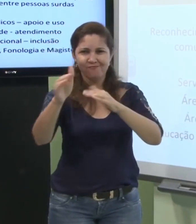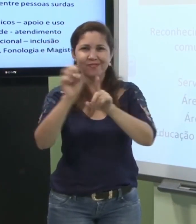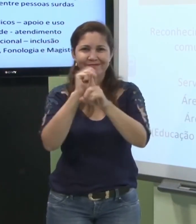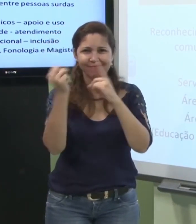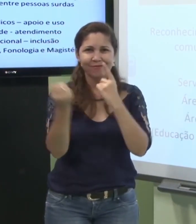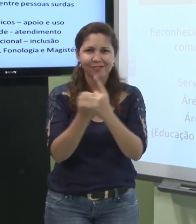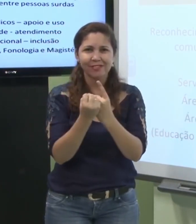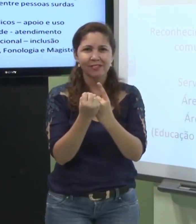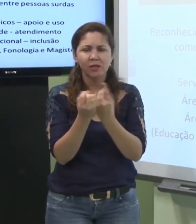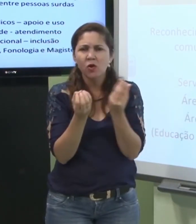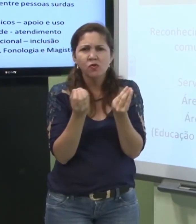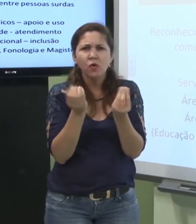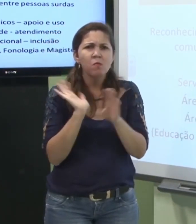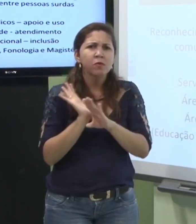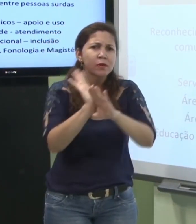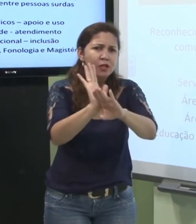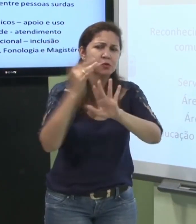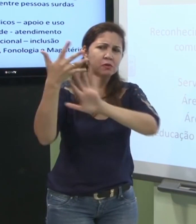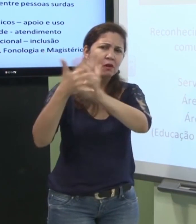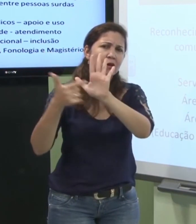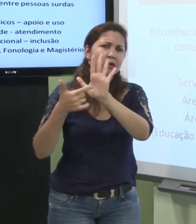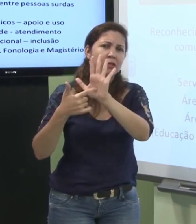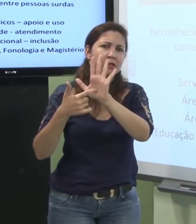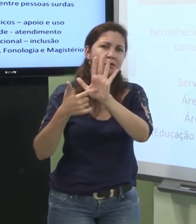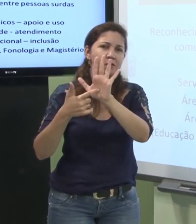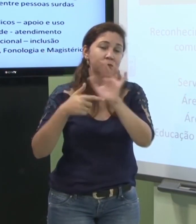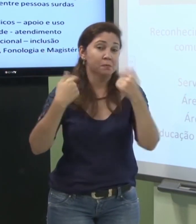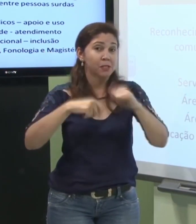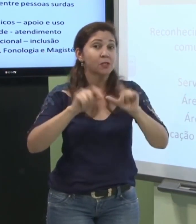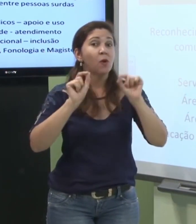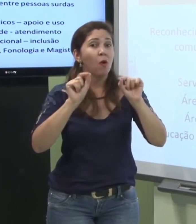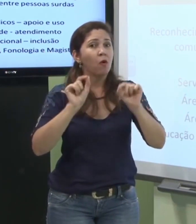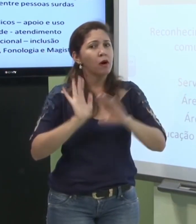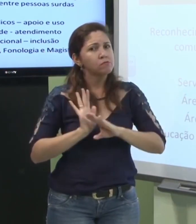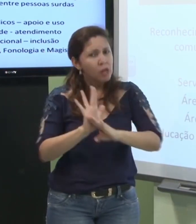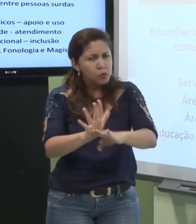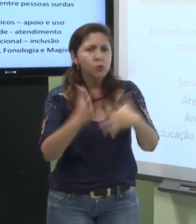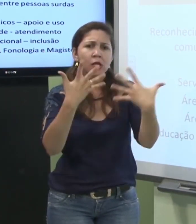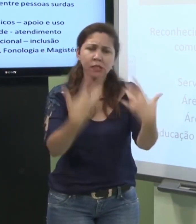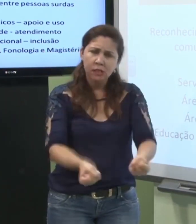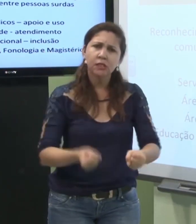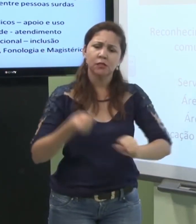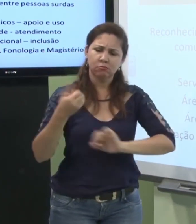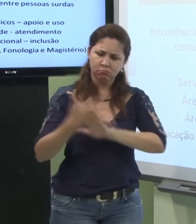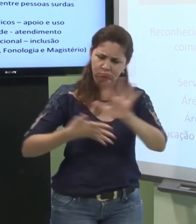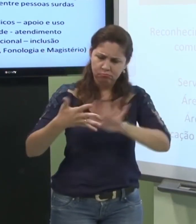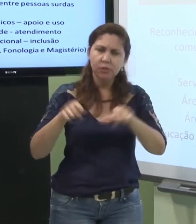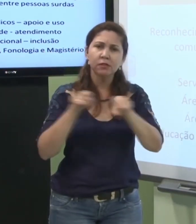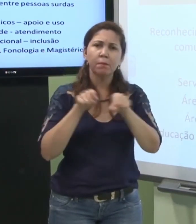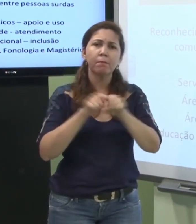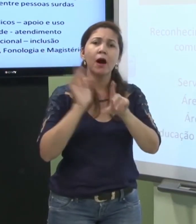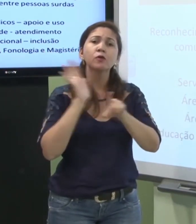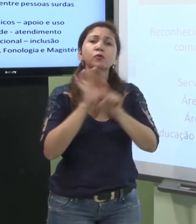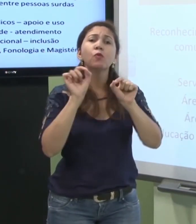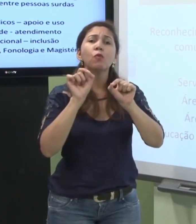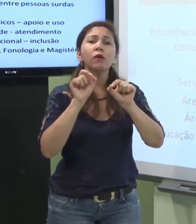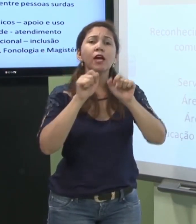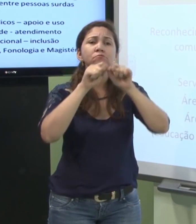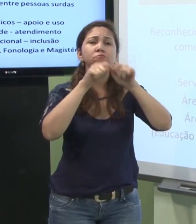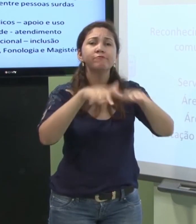então sobre serviços públicos na sociedade então precisa ter um atendimento